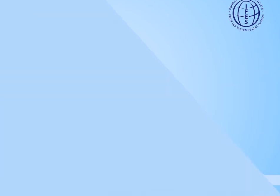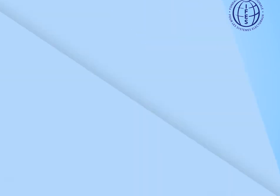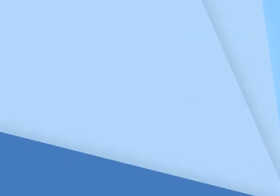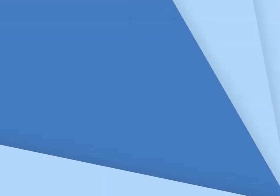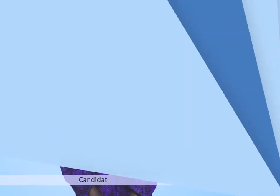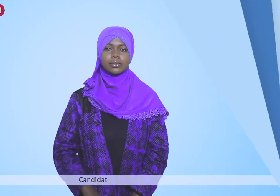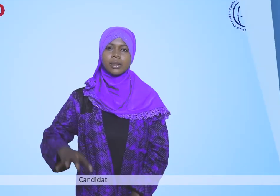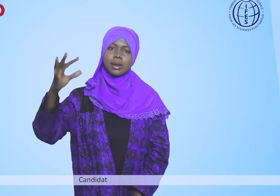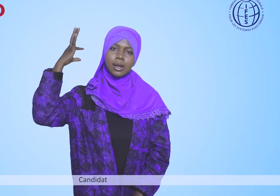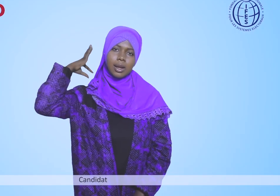Candidat